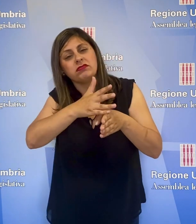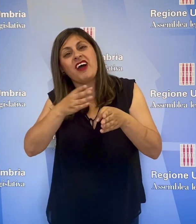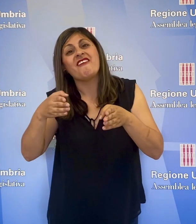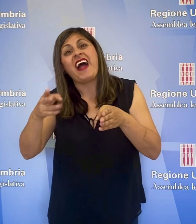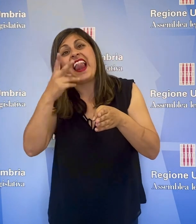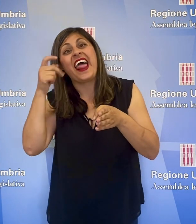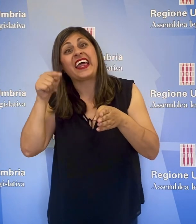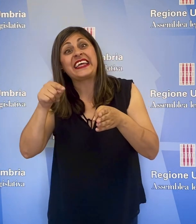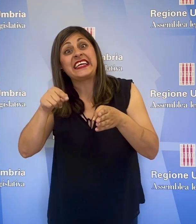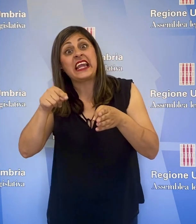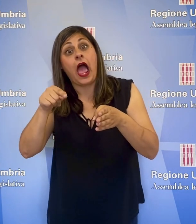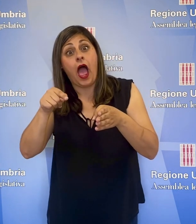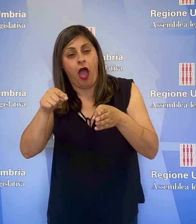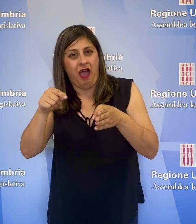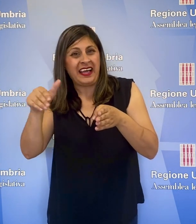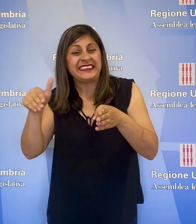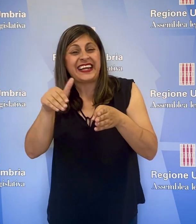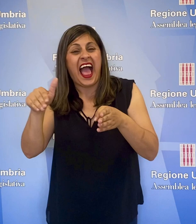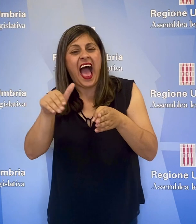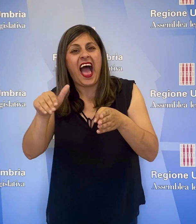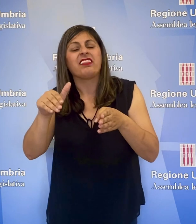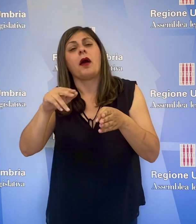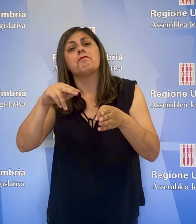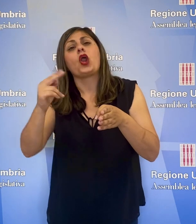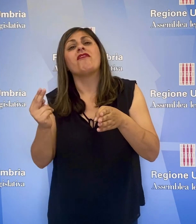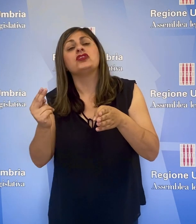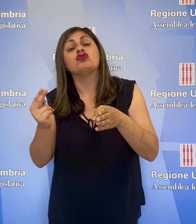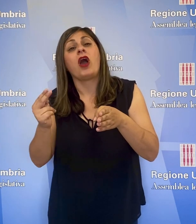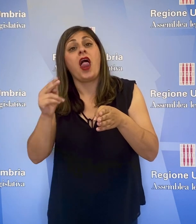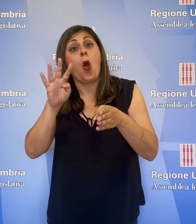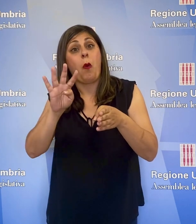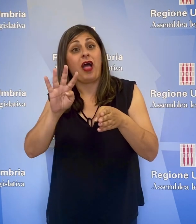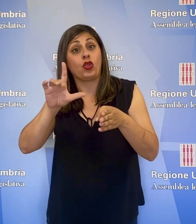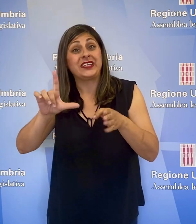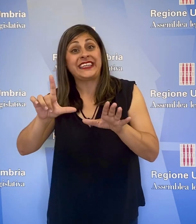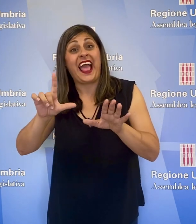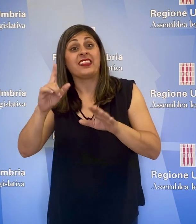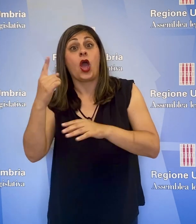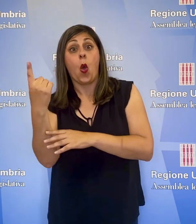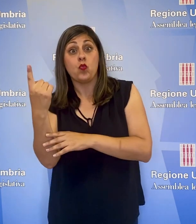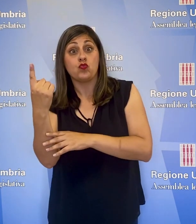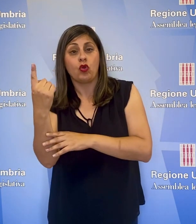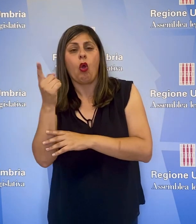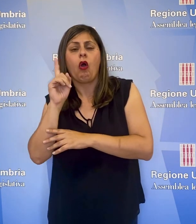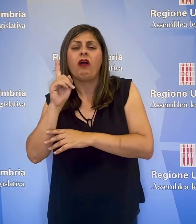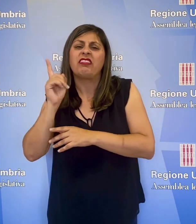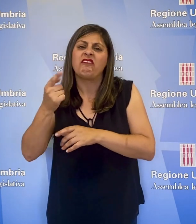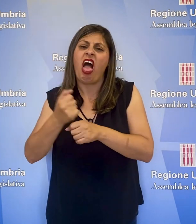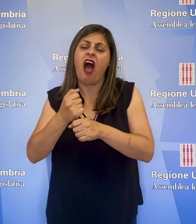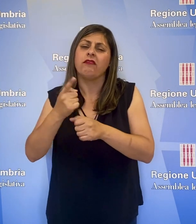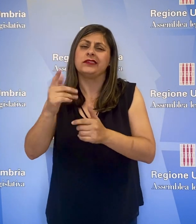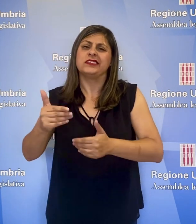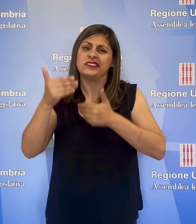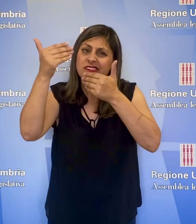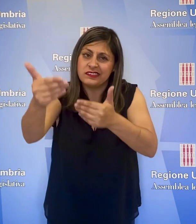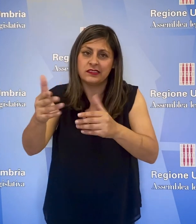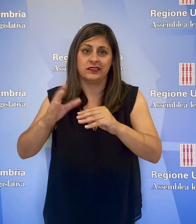sovrastante, la sede stradale, della strada provinciale 471 in Valnerina. L'assessore Enrico Melaseche